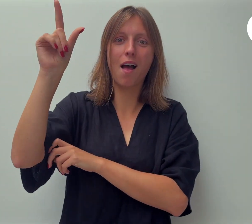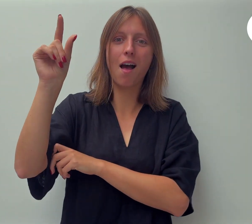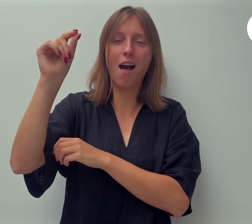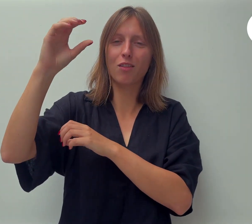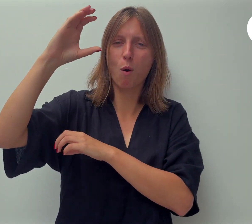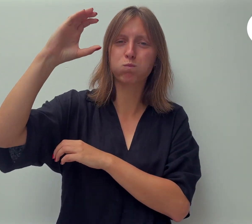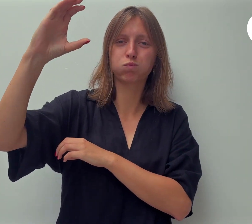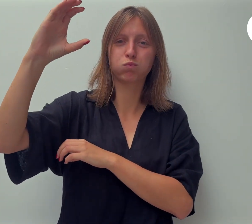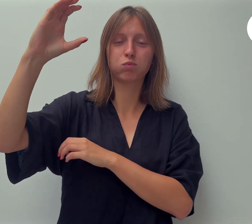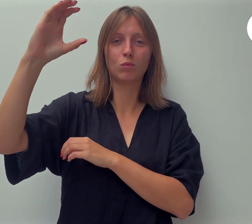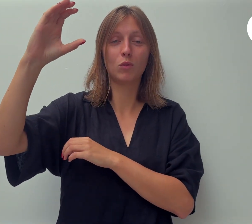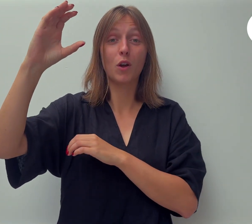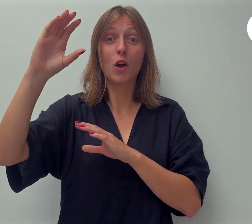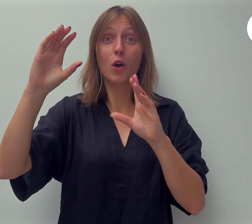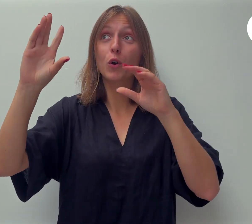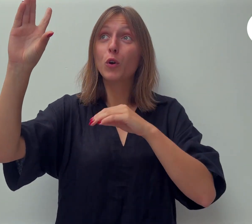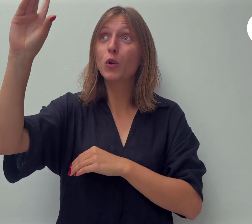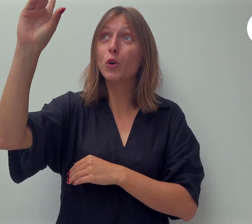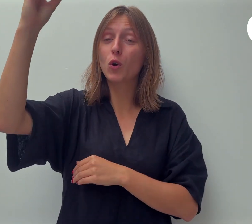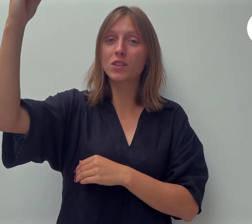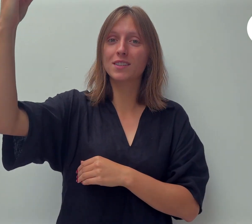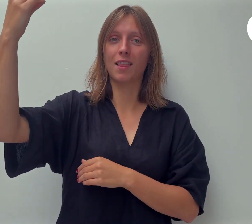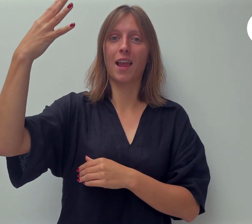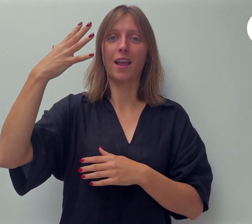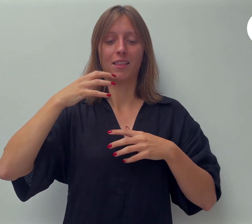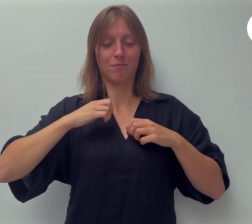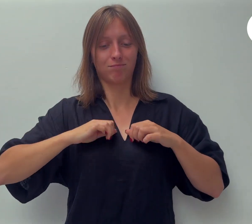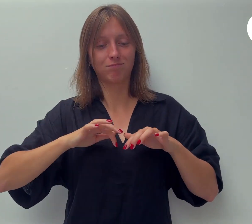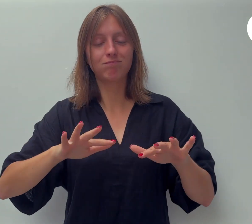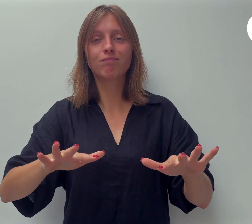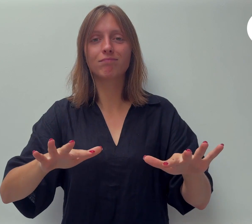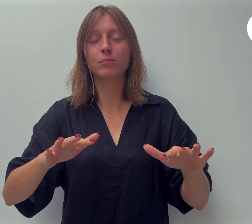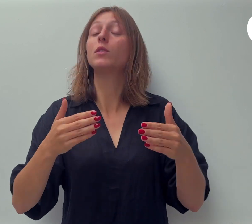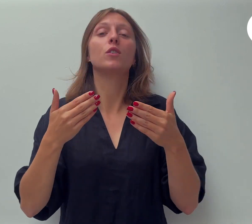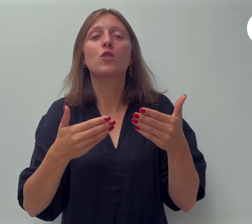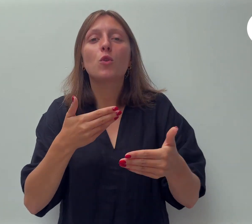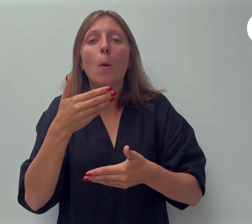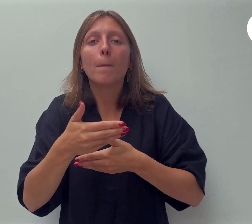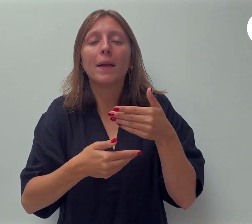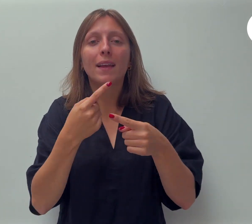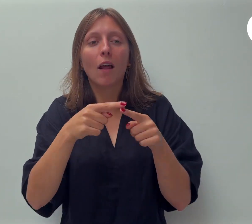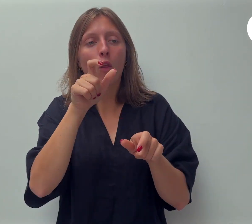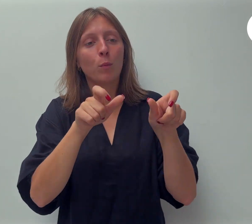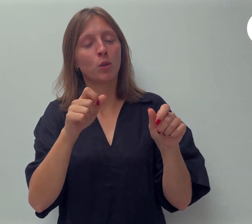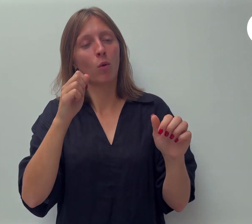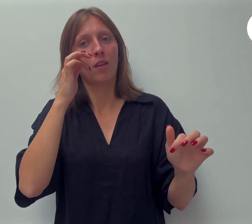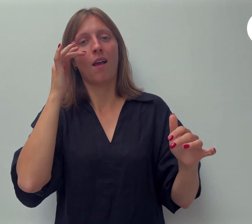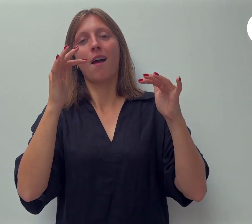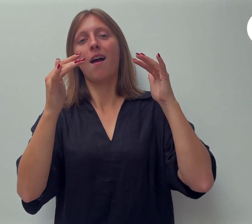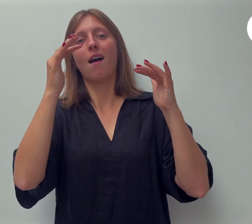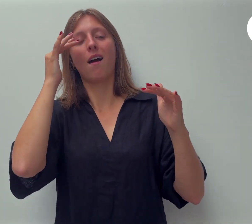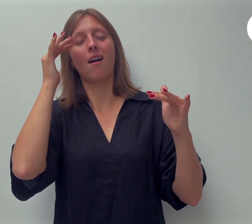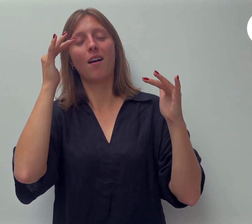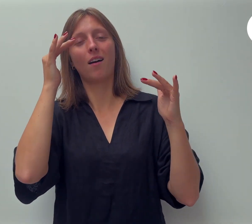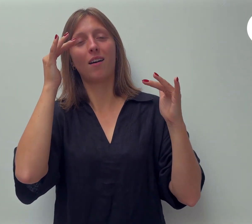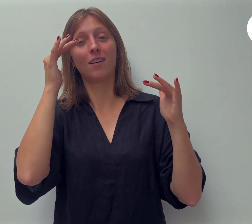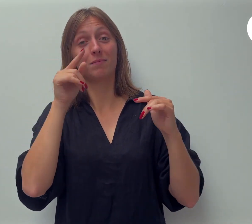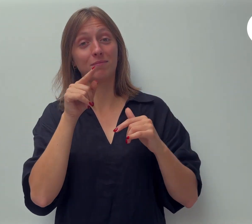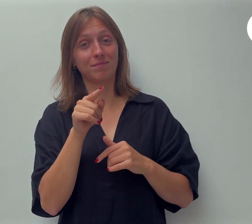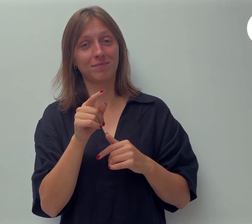schijnen. Op deze manier kunnen we ook anderen inspireren. Sta dus op. Ga in het licht